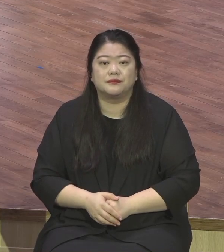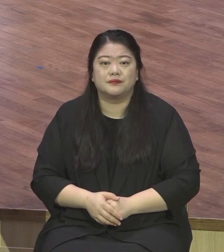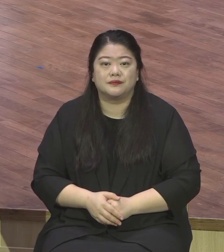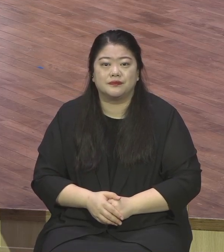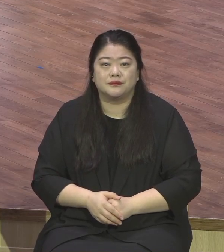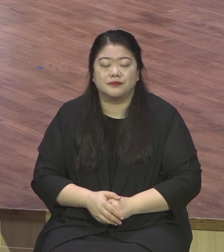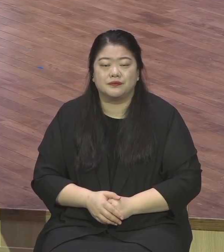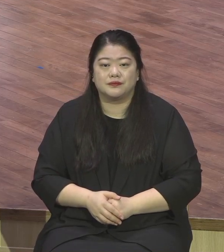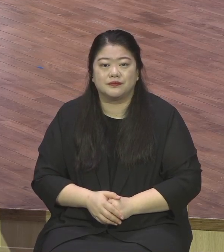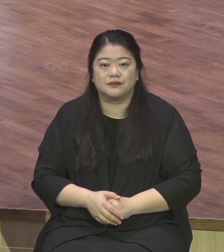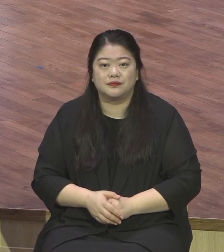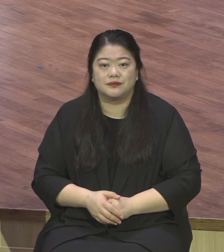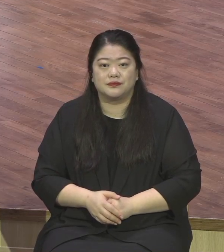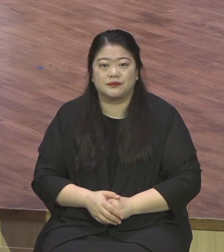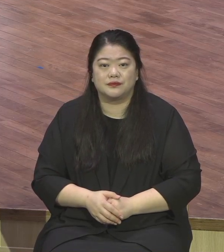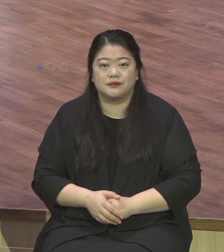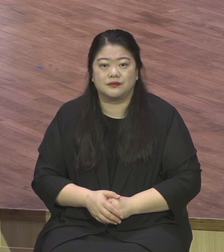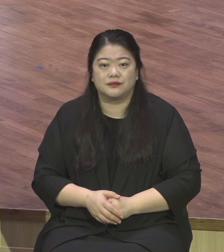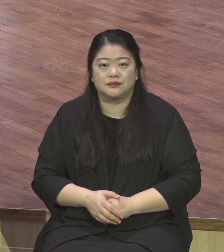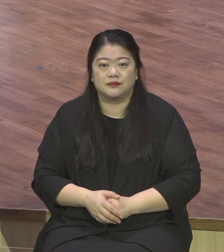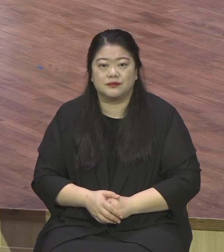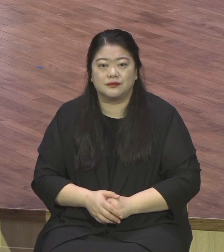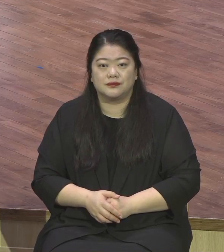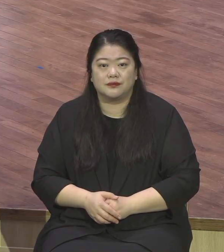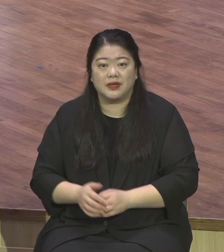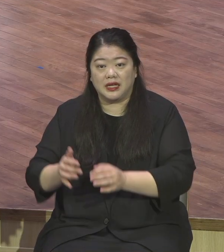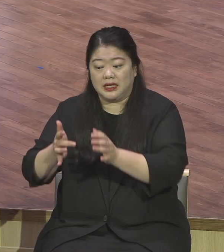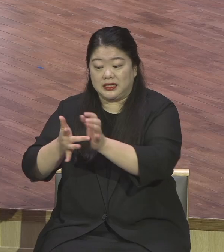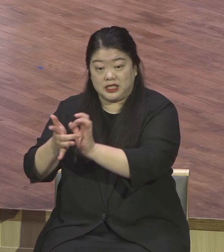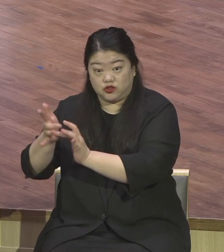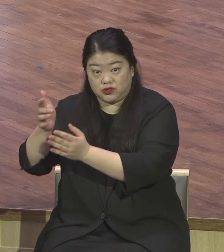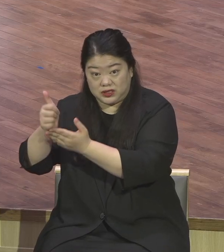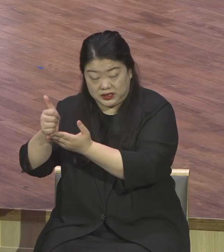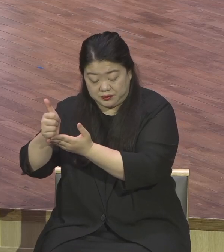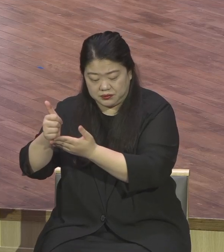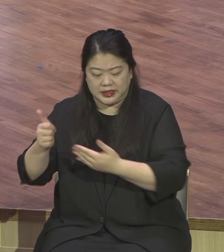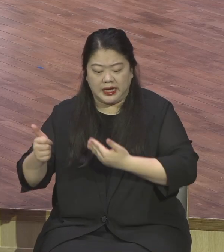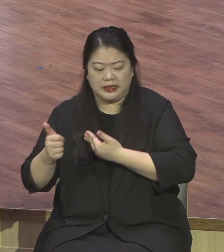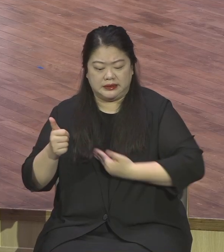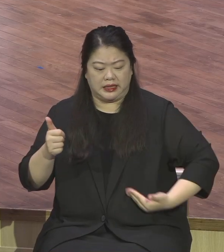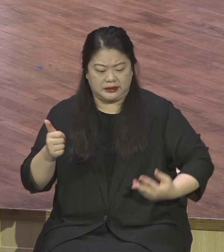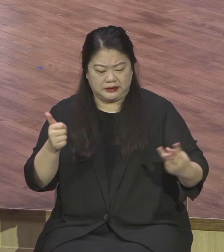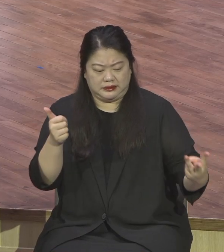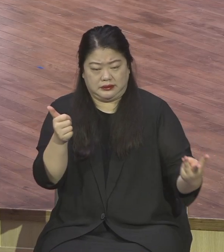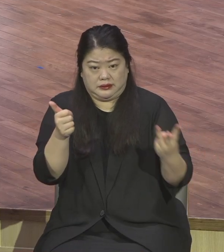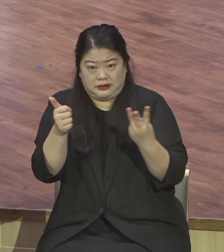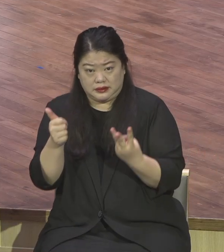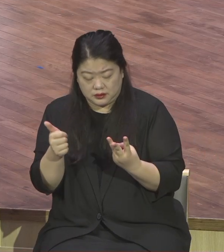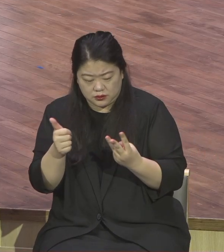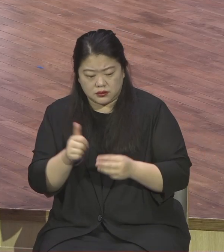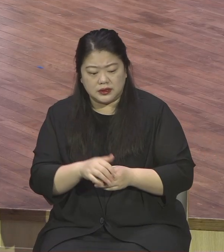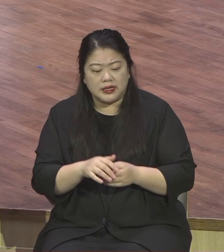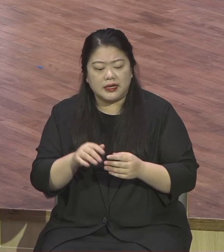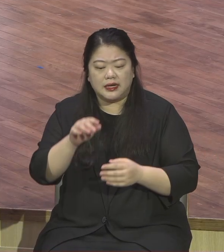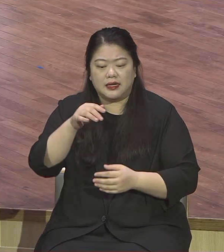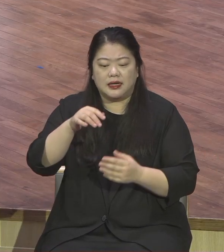예수님께서 개세만의 동산에서 기도를 통해서 십자가의 길을 갈 것을